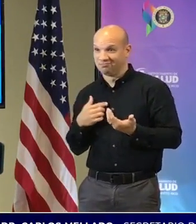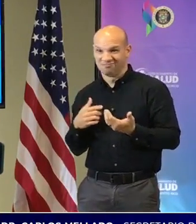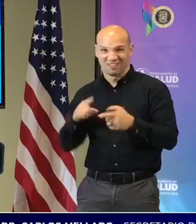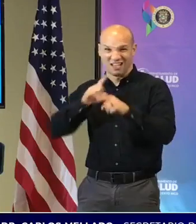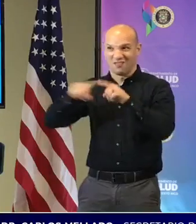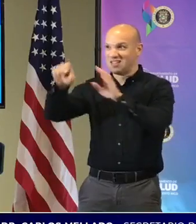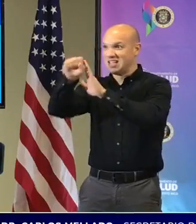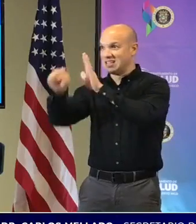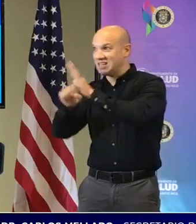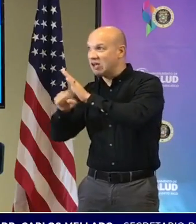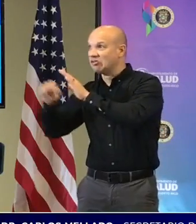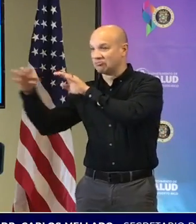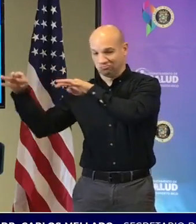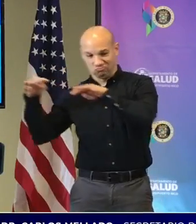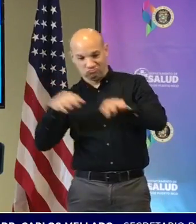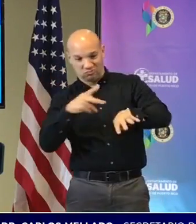estados